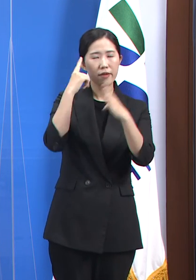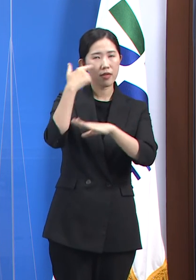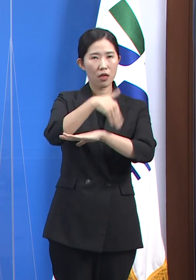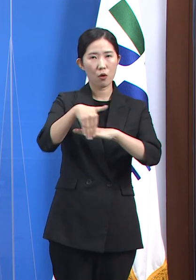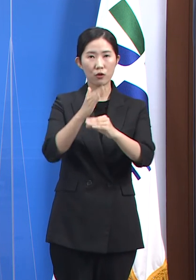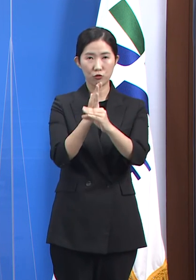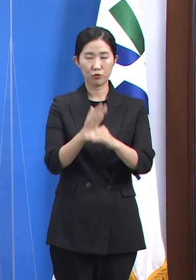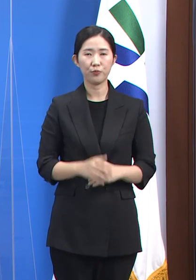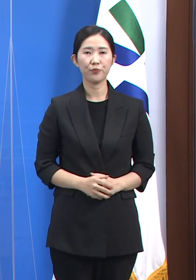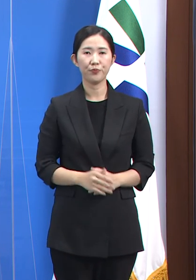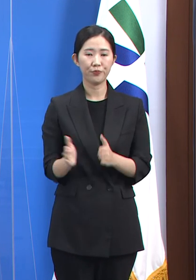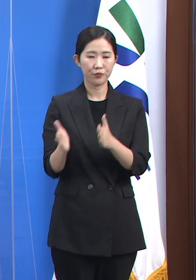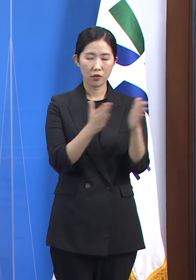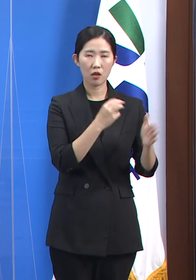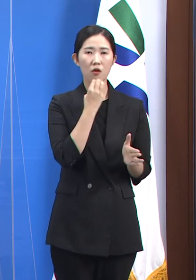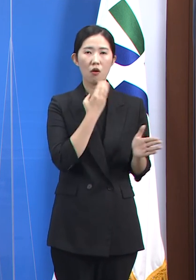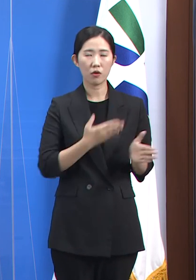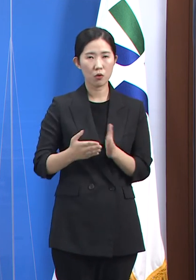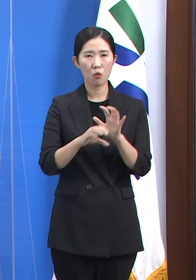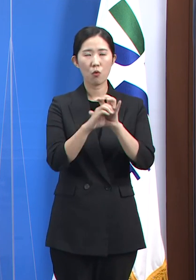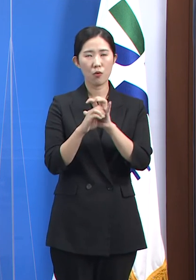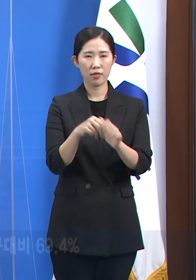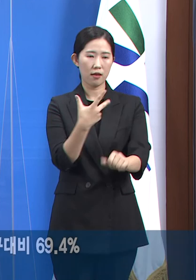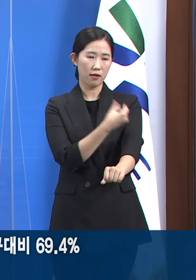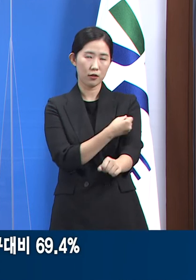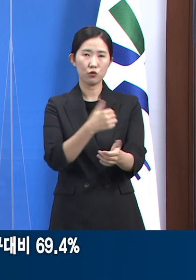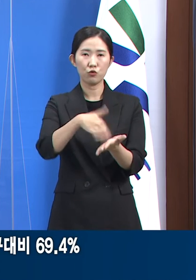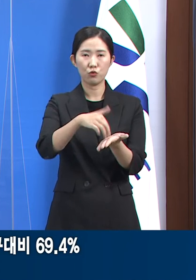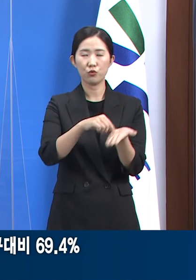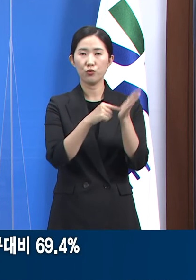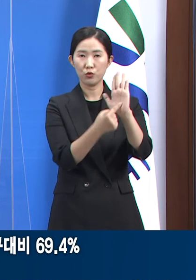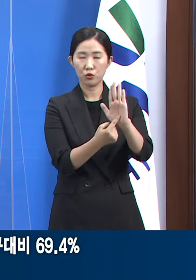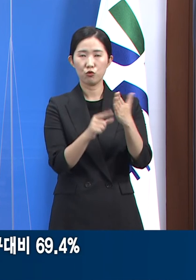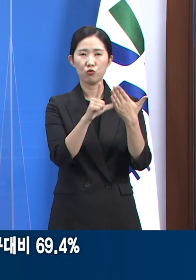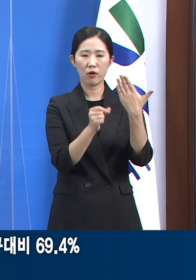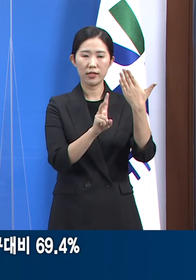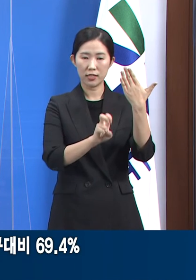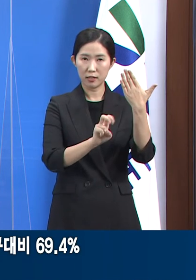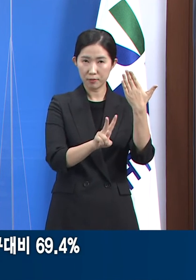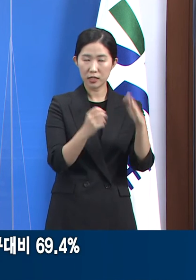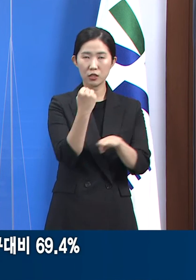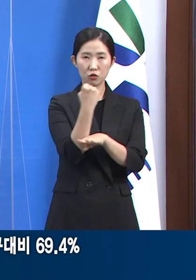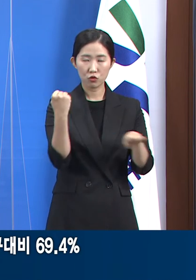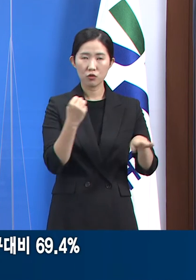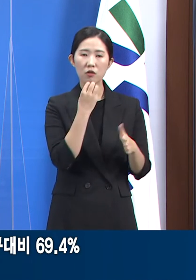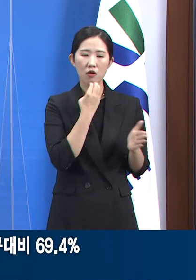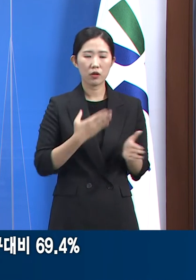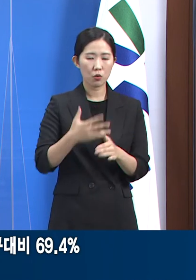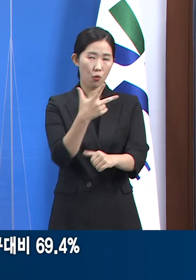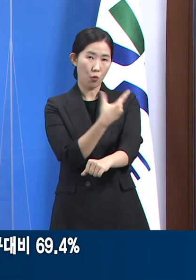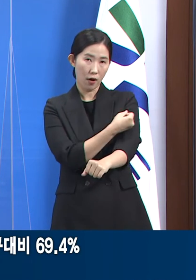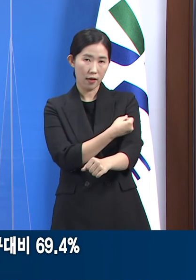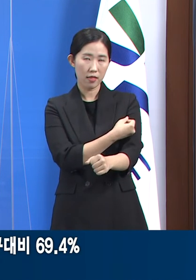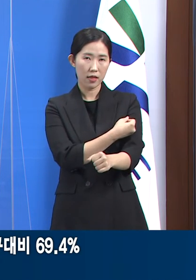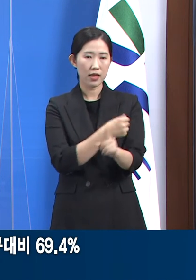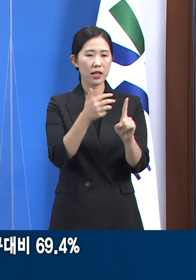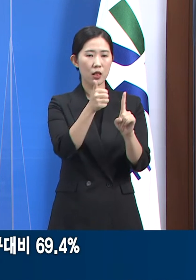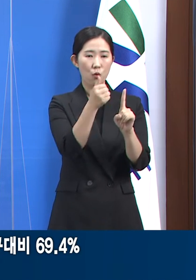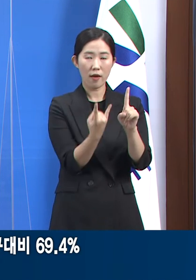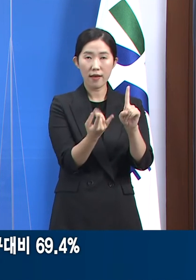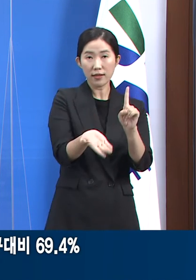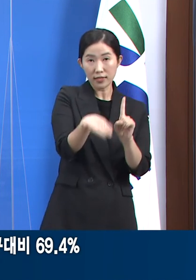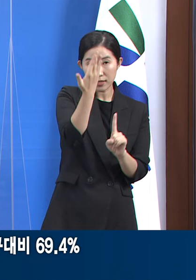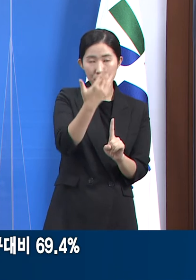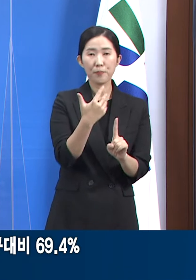다음은 경기도 코로나19 예방접종 현황입니다. 9월 22일 18시 기준 도내에서 코로나19 예방접종을 1회 이상 받은